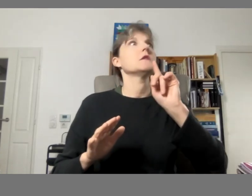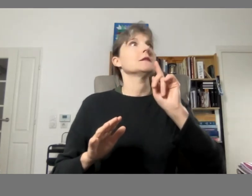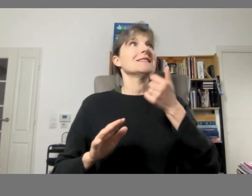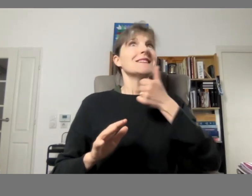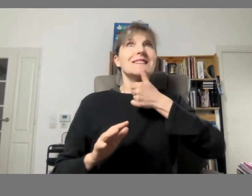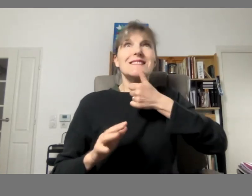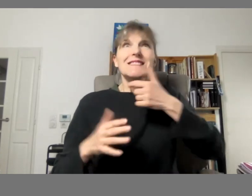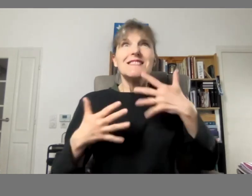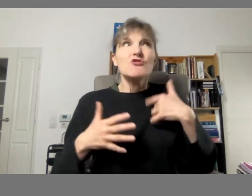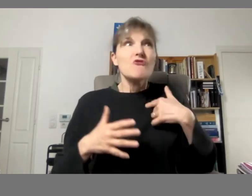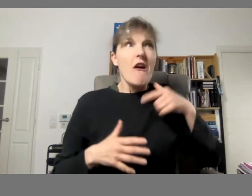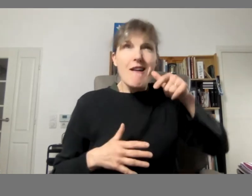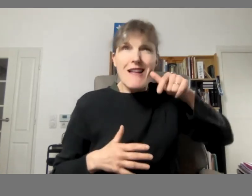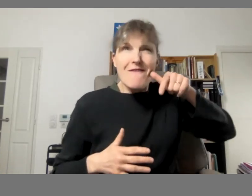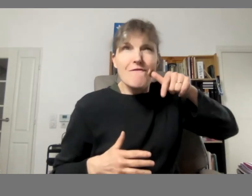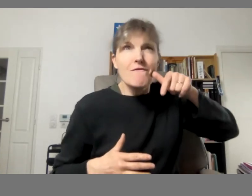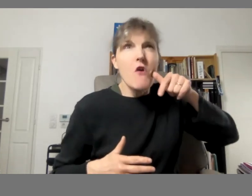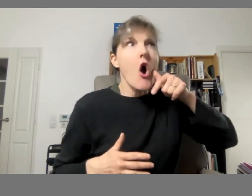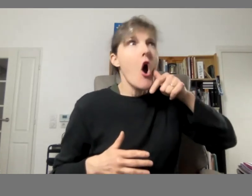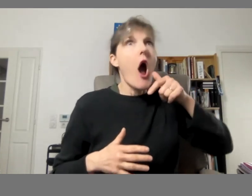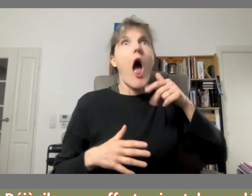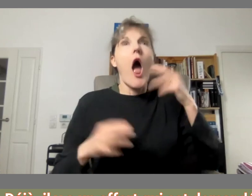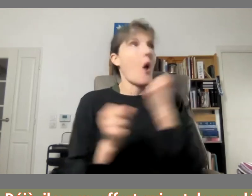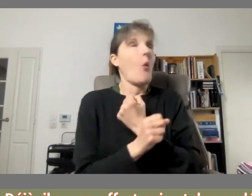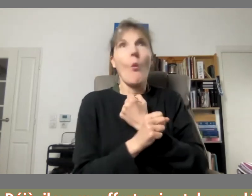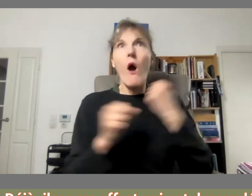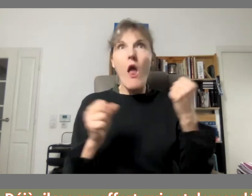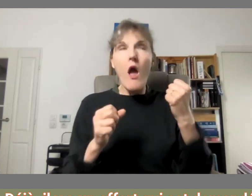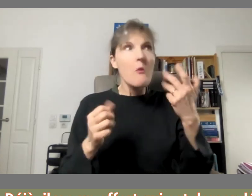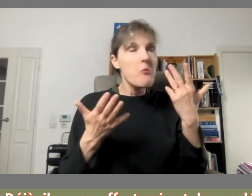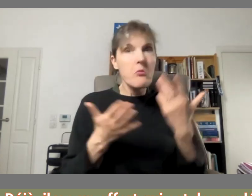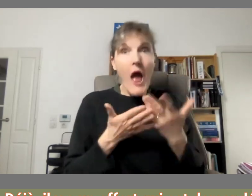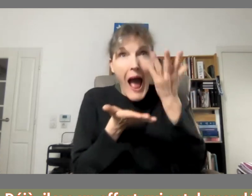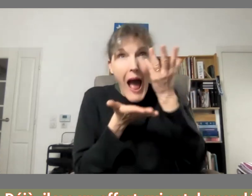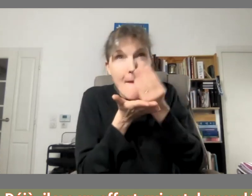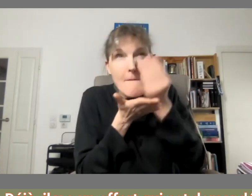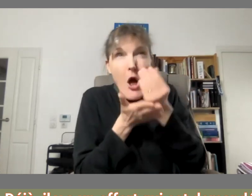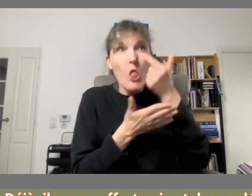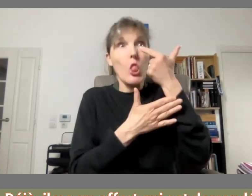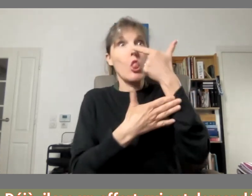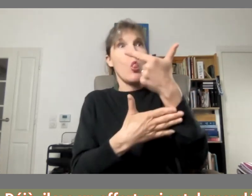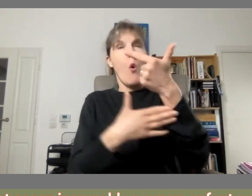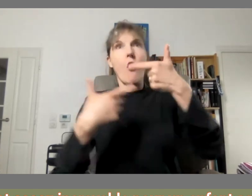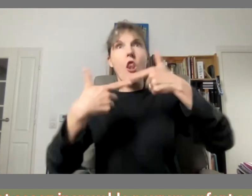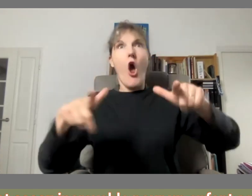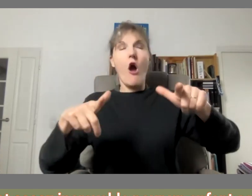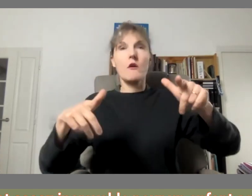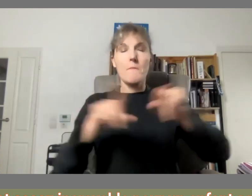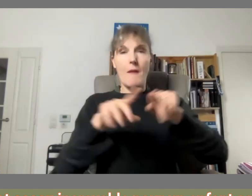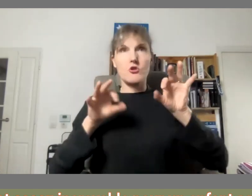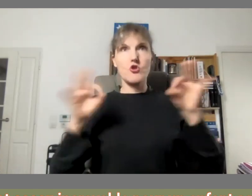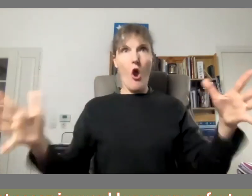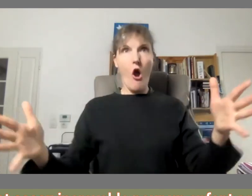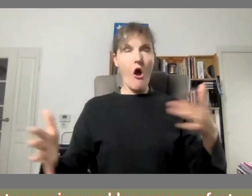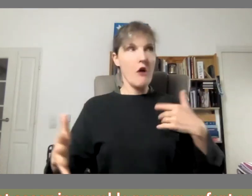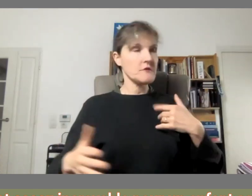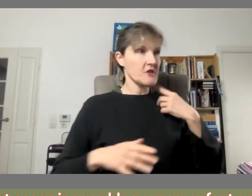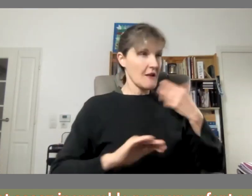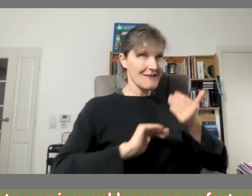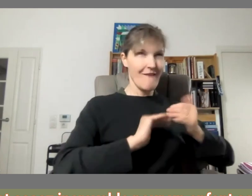déjà il ya un effort qui est demandé qui est assez incroyable pour un enfant sourd